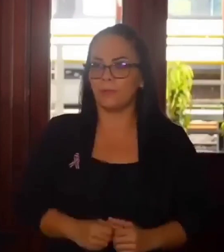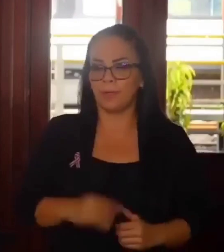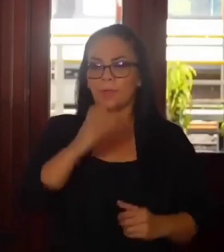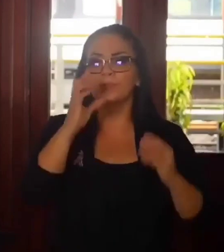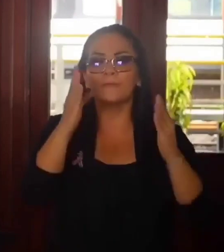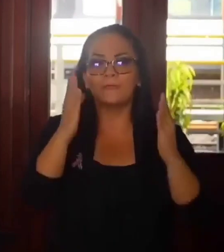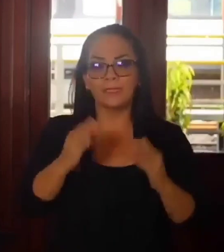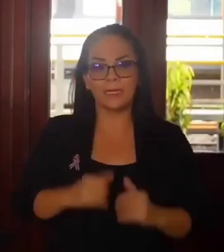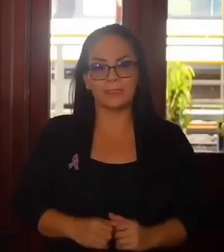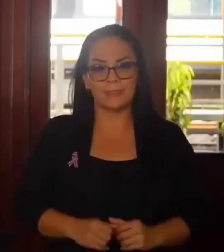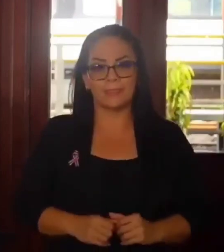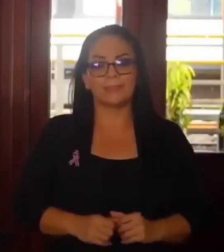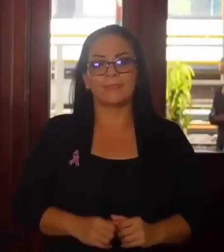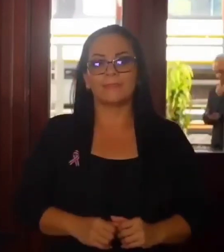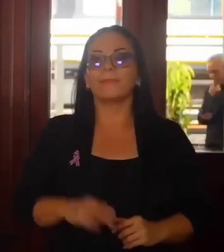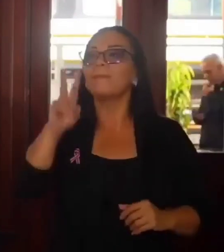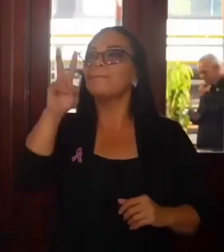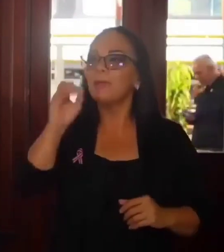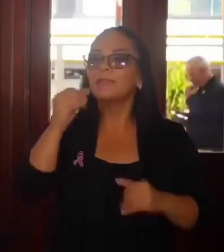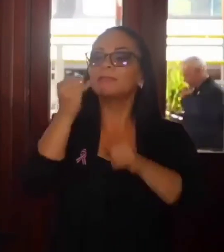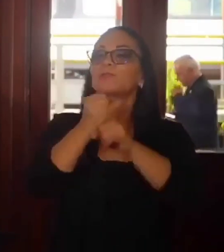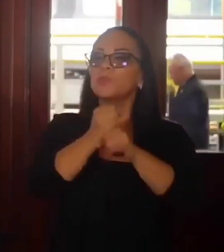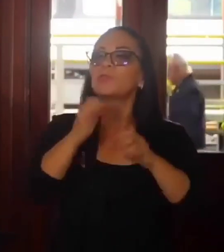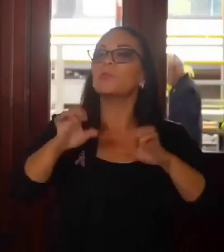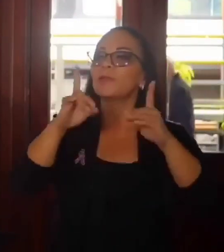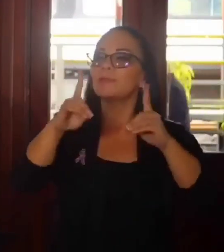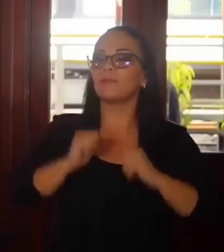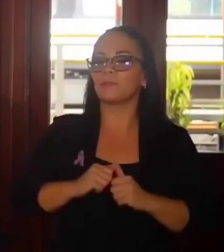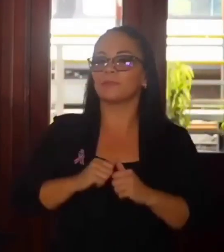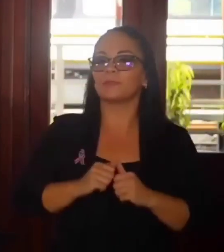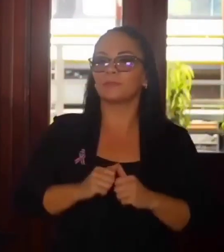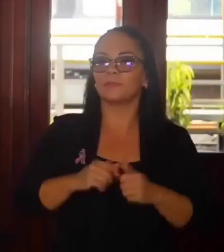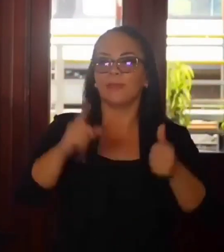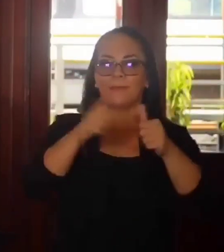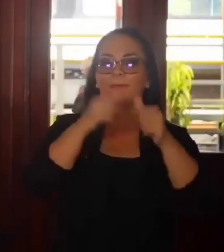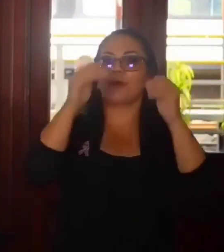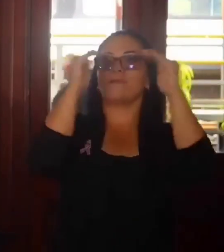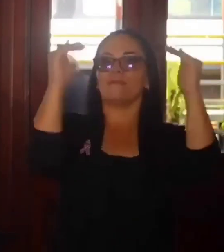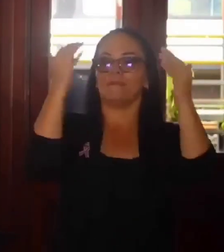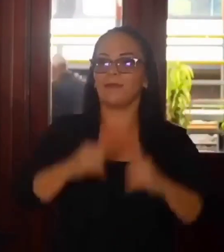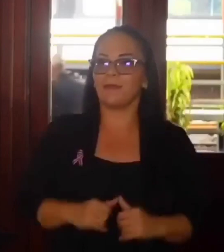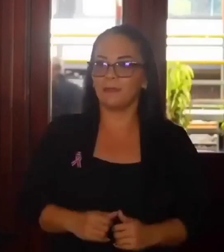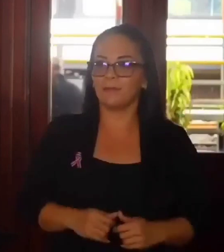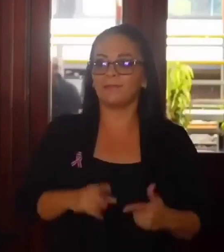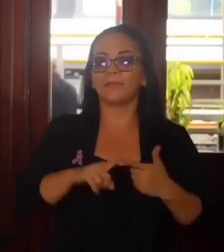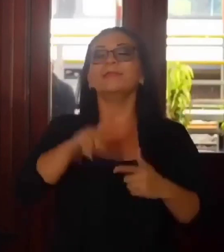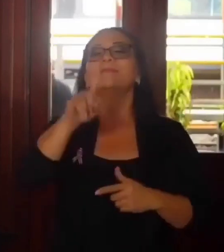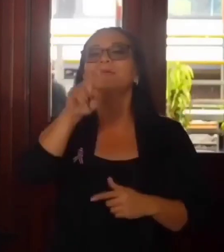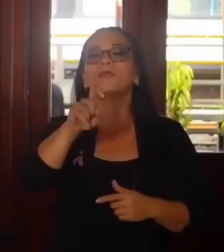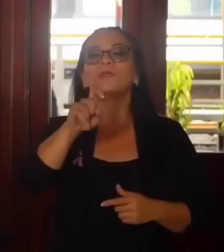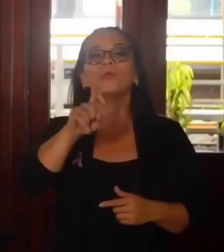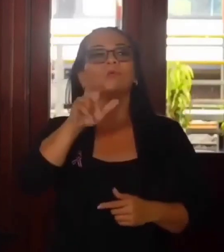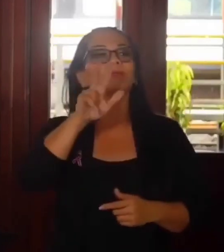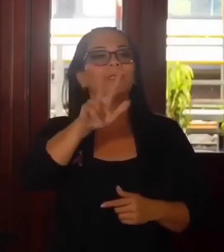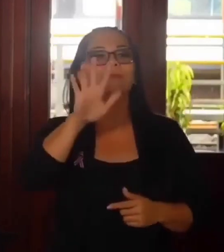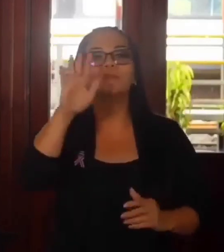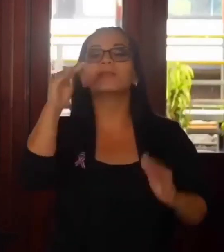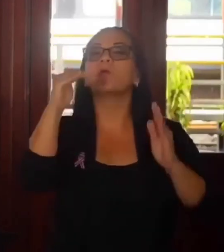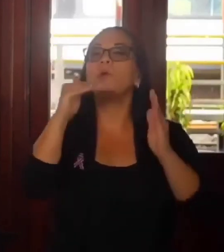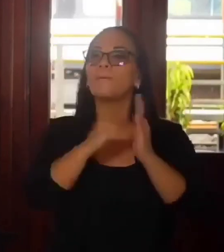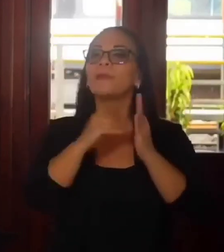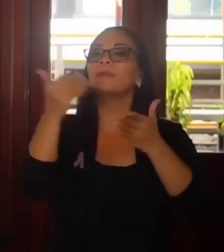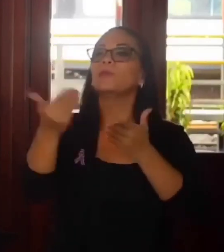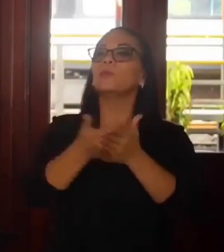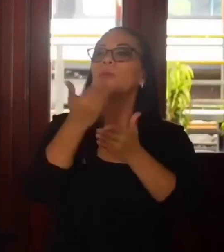20 centros educativos de primer nivel, 135 mil